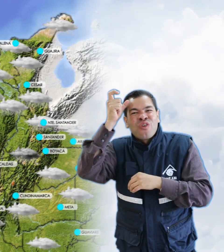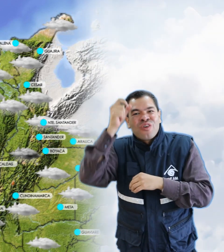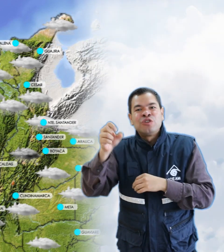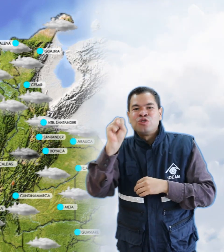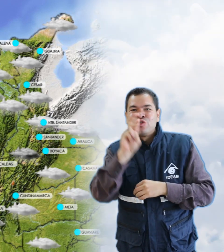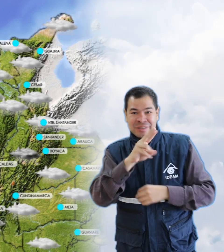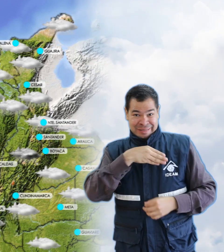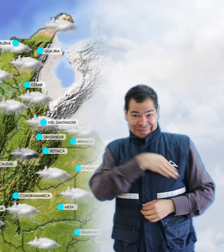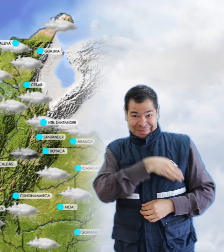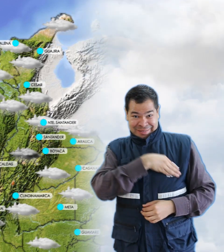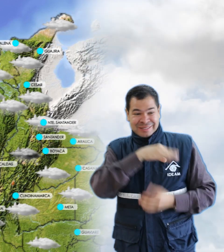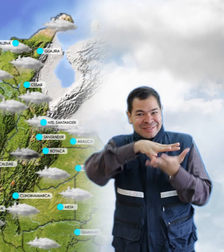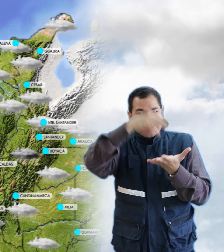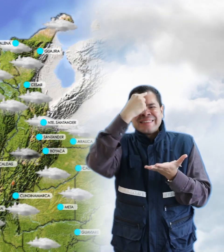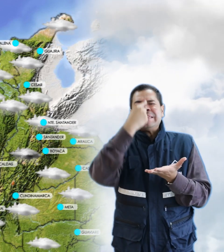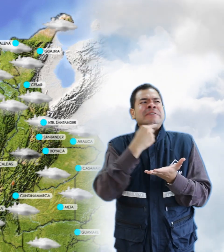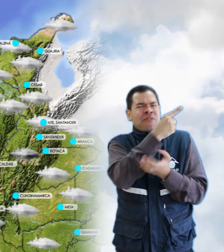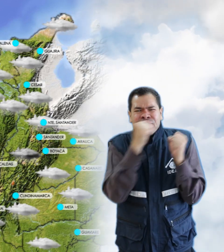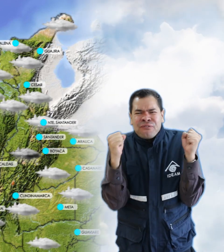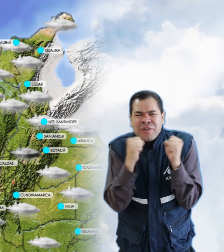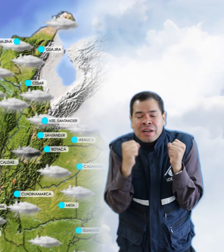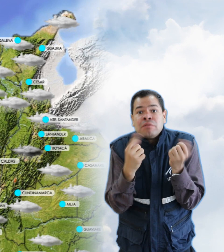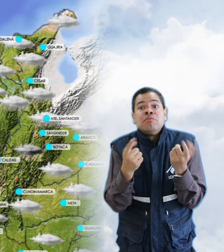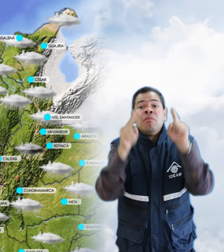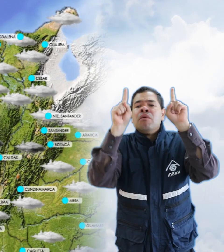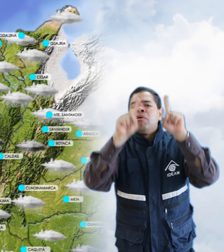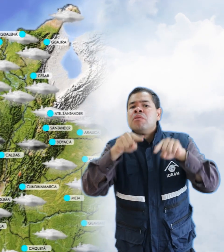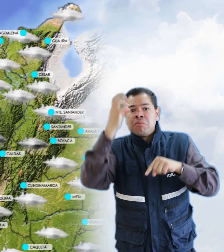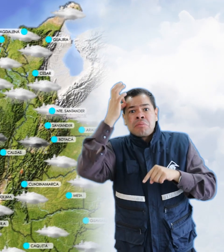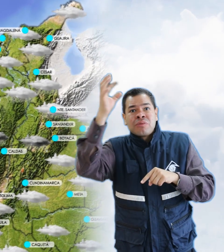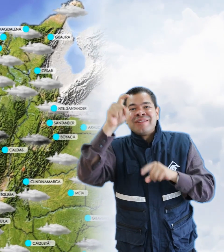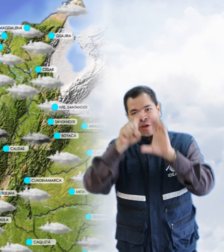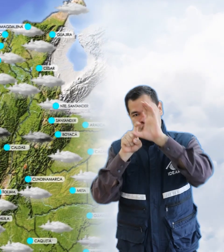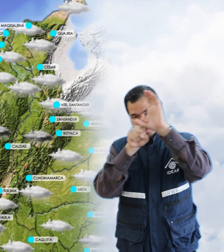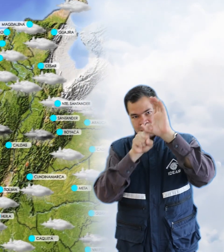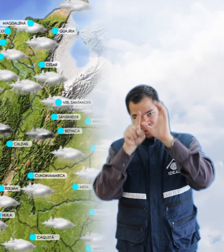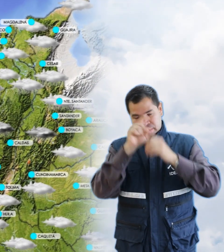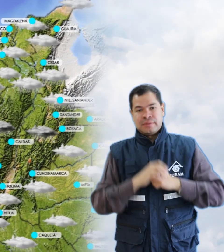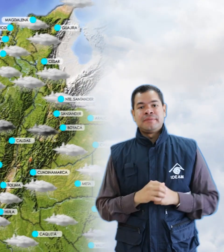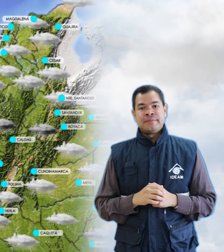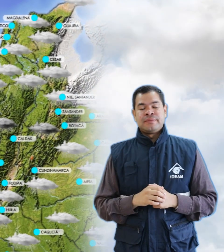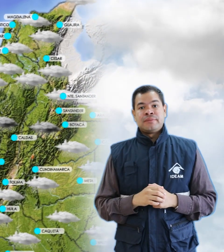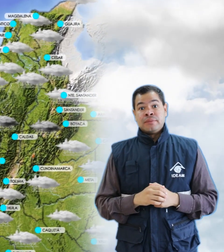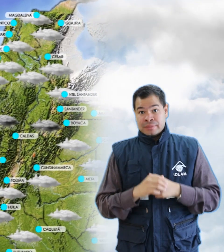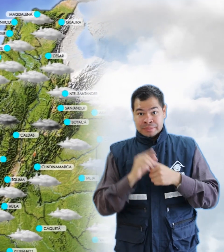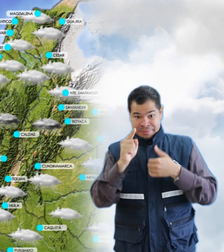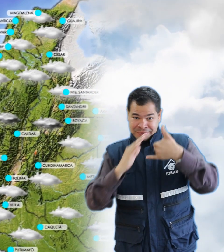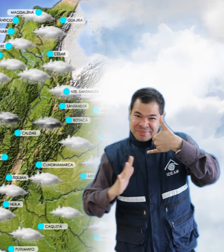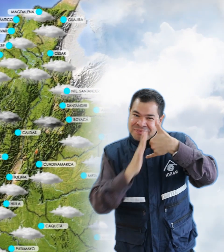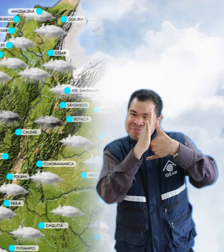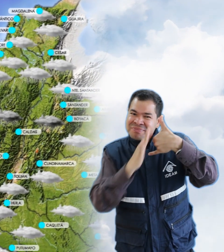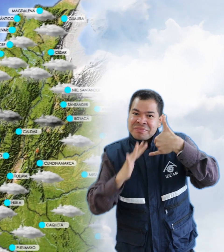sur de Bolívar, Sierra Nevada de Santa Marta y no descartamos lloviznas en la península de La Guajira. En la región